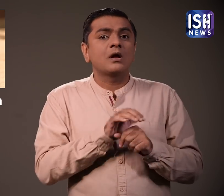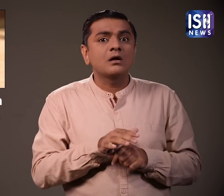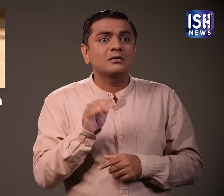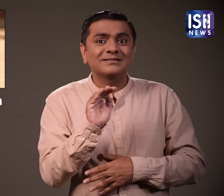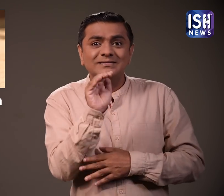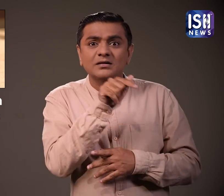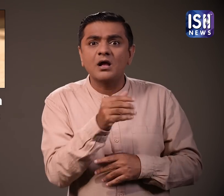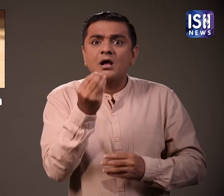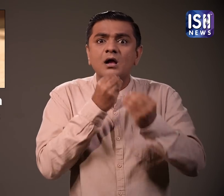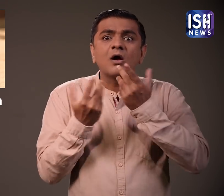वे मासाहारी है